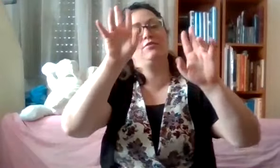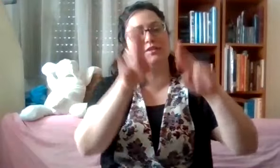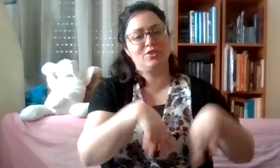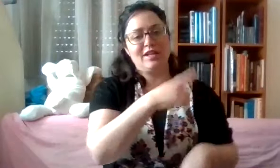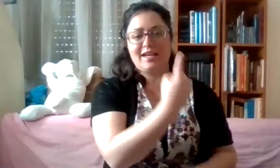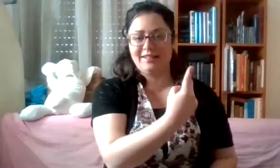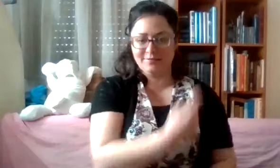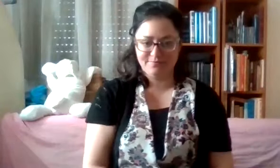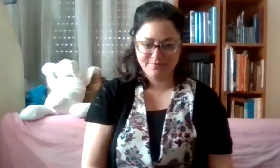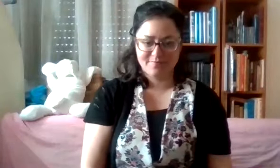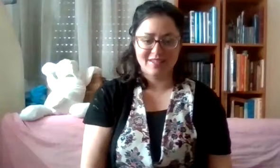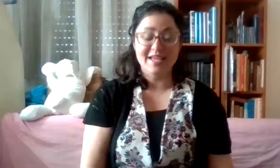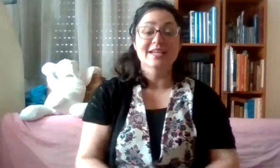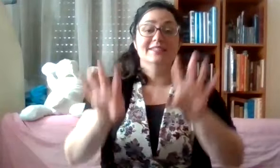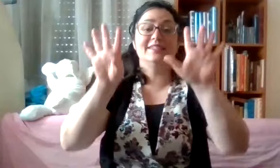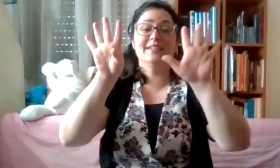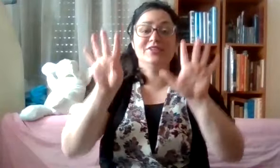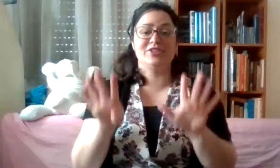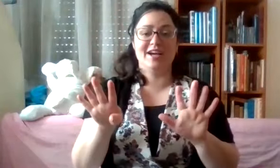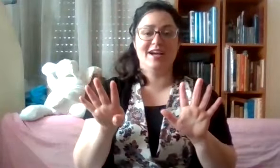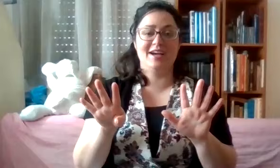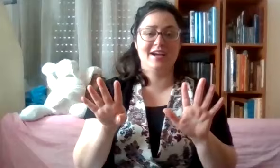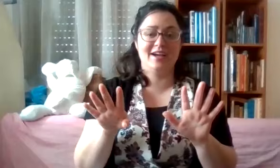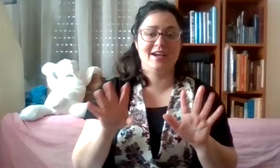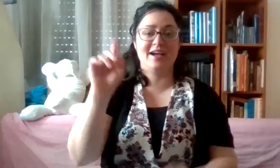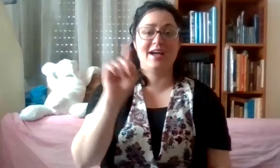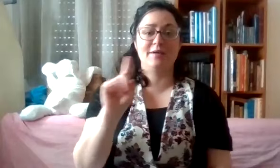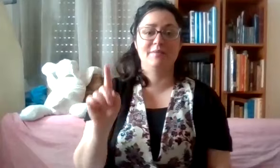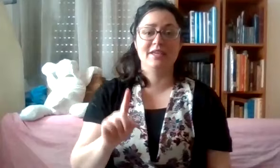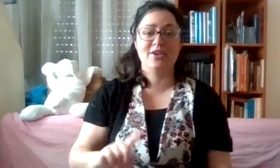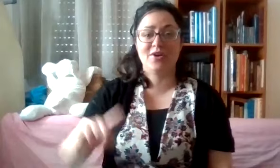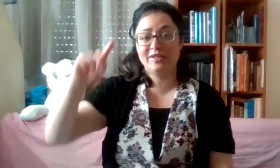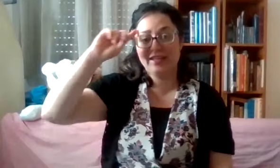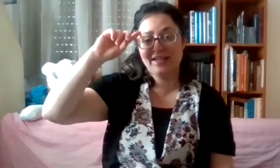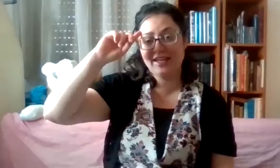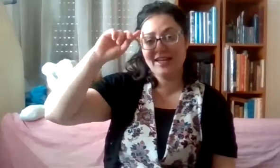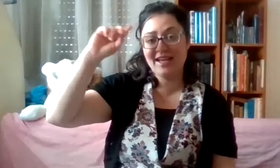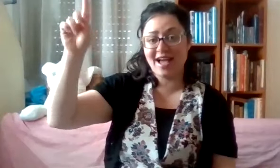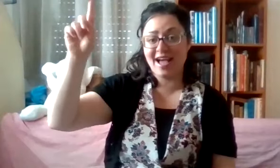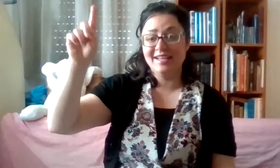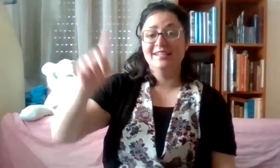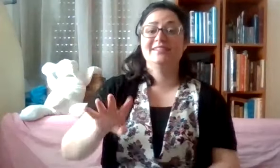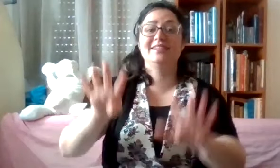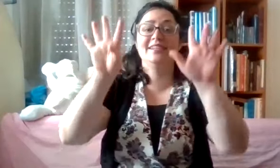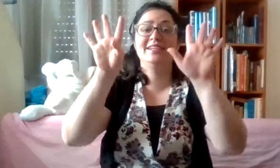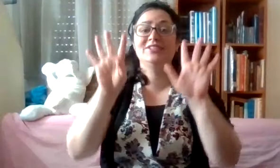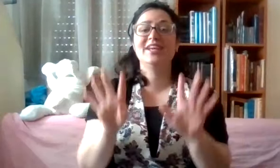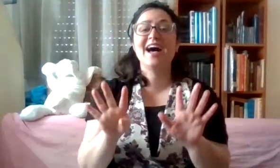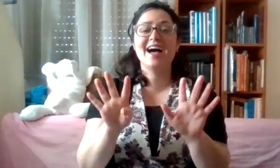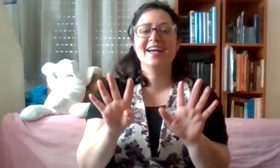נחזור לאחד. תשעה מי יודע תשעה